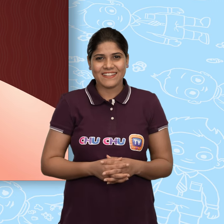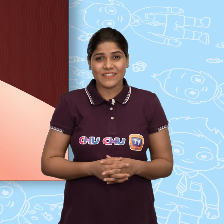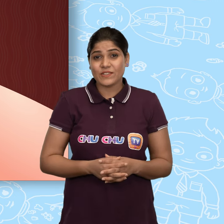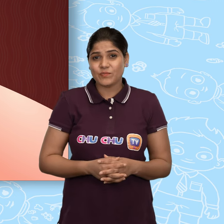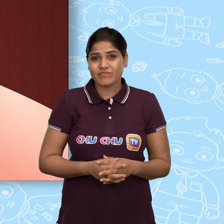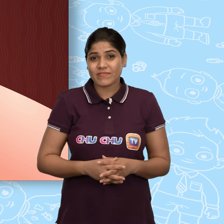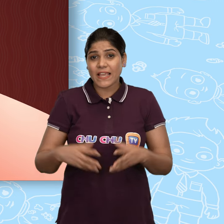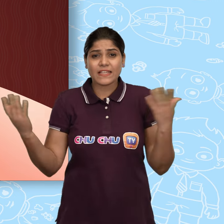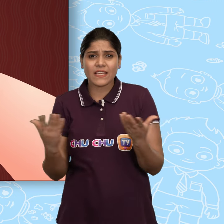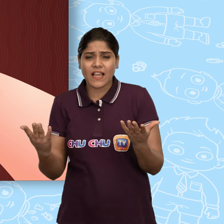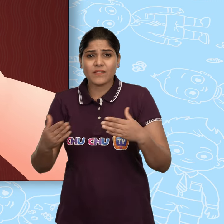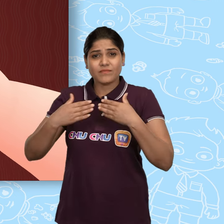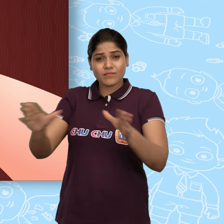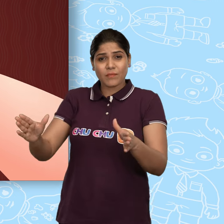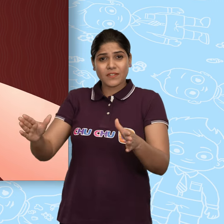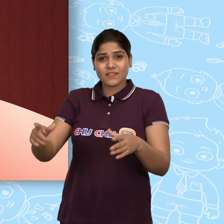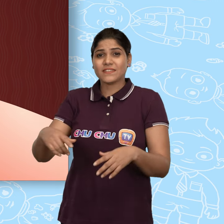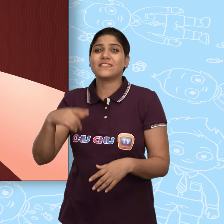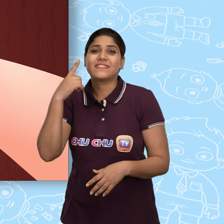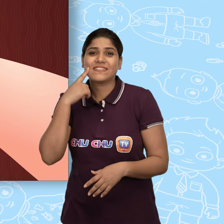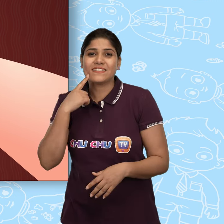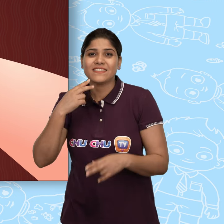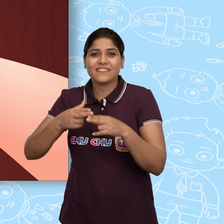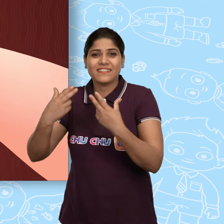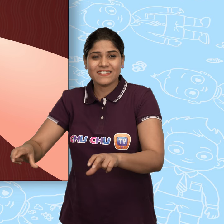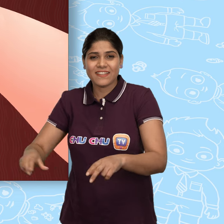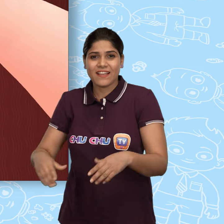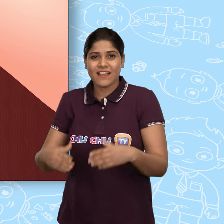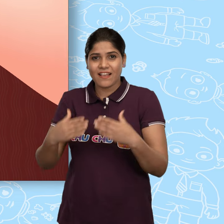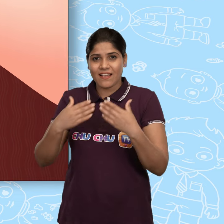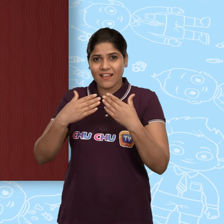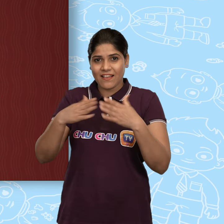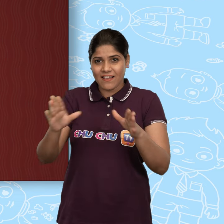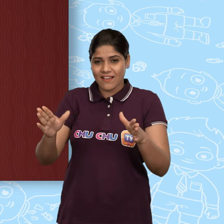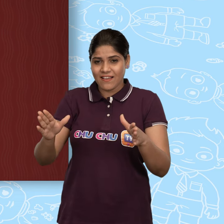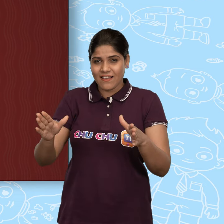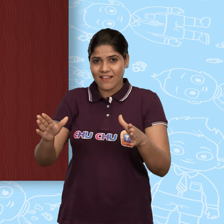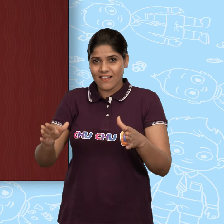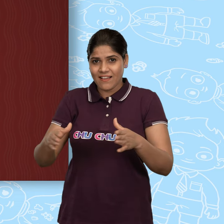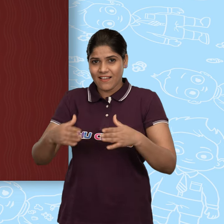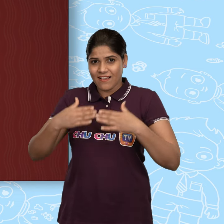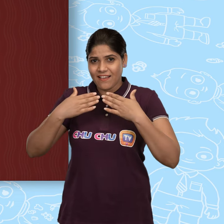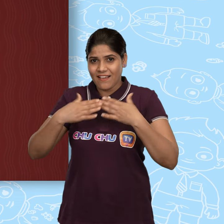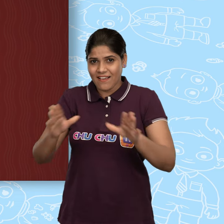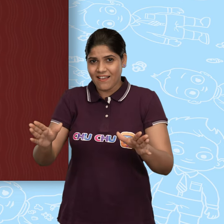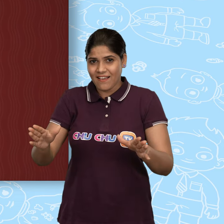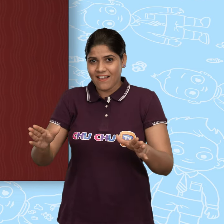क्या हम खोले पीला अंडा खोल जा खोल